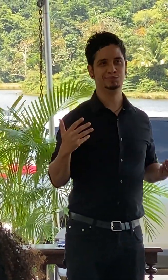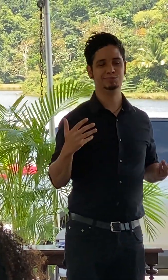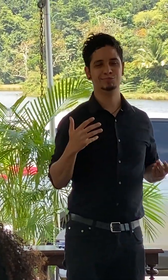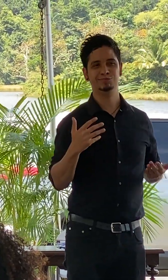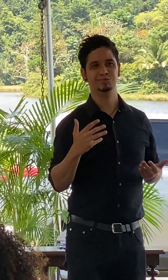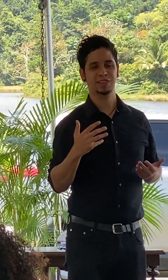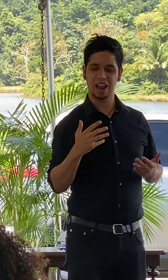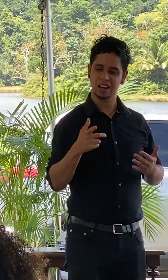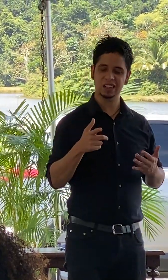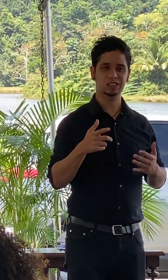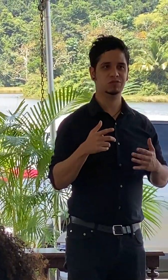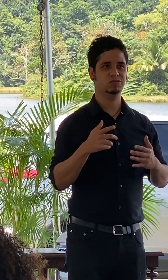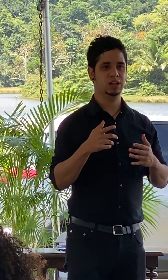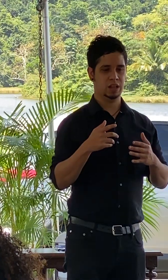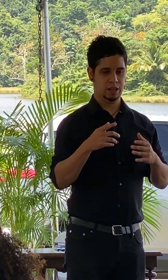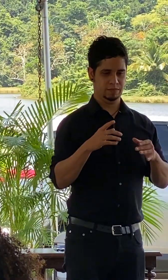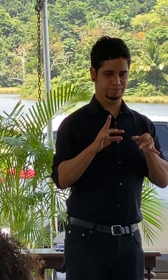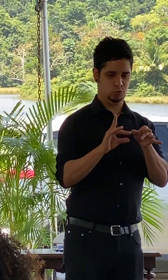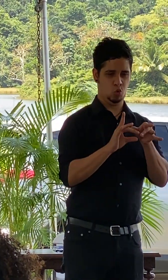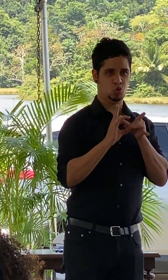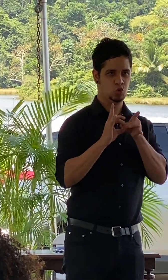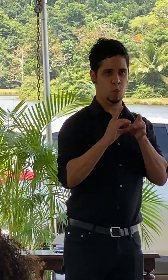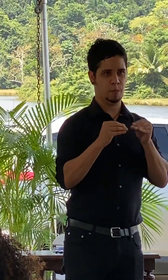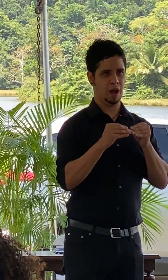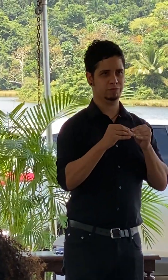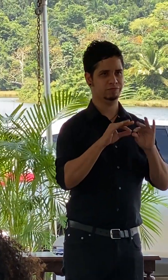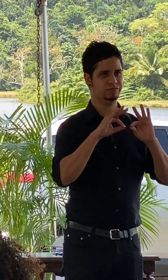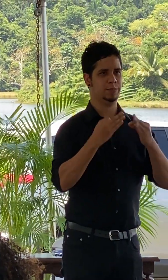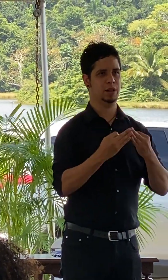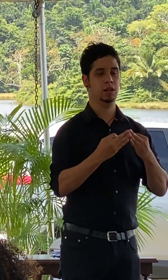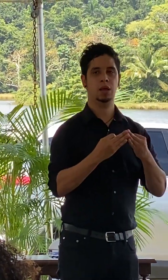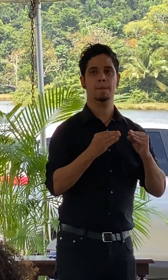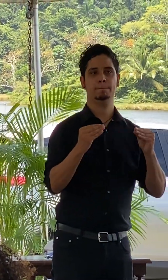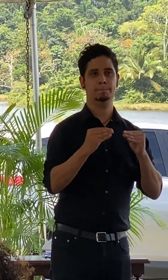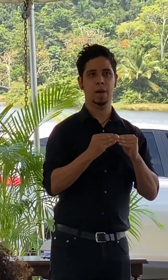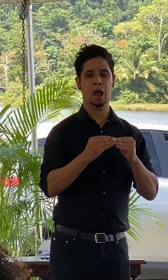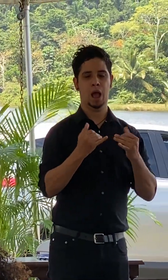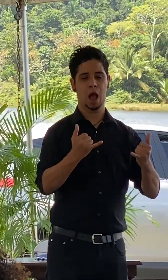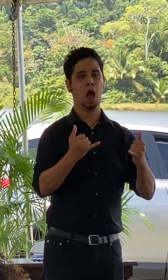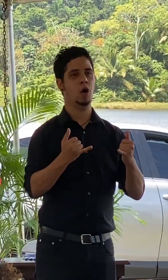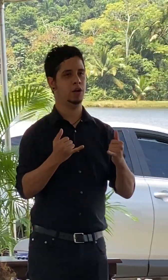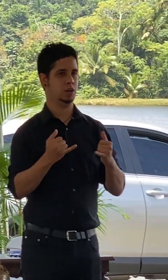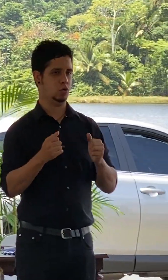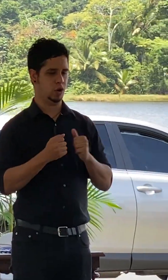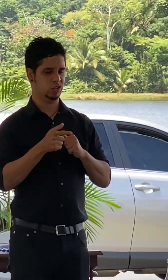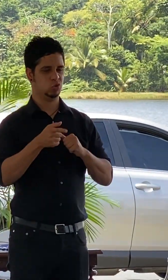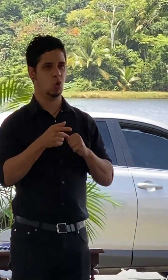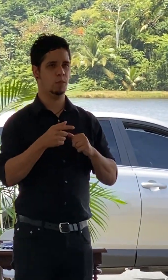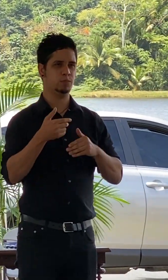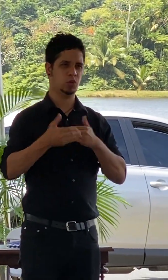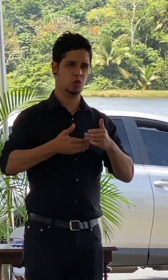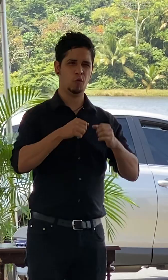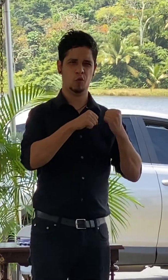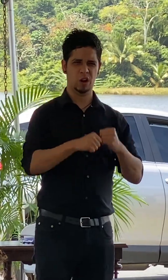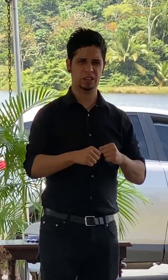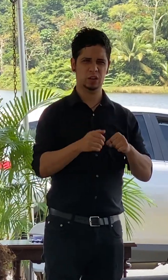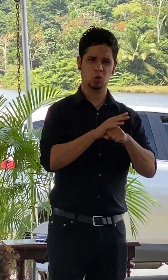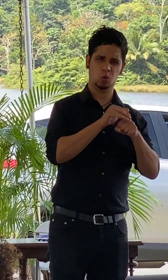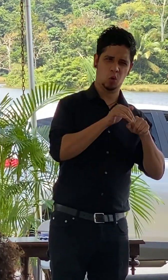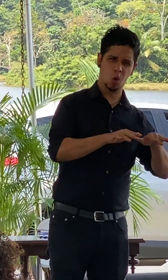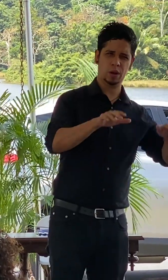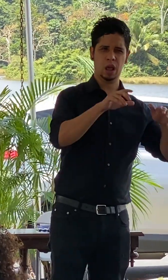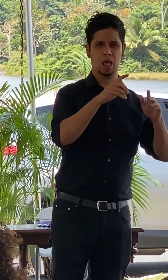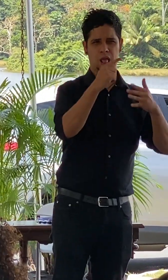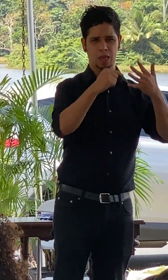fortalecer esos lazos y más aún después de todos estos procesos que nos ha tocado vivir históricamente pues lugares